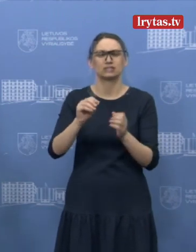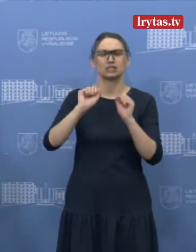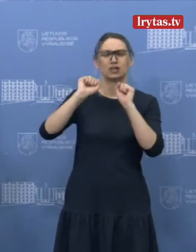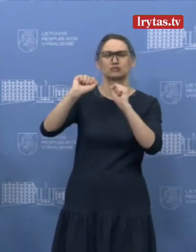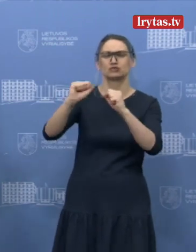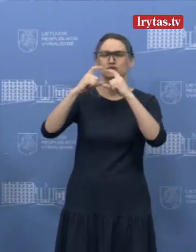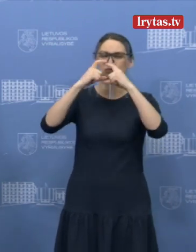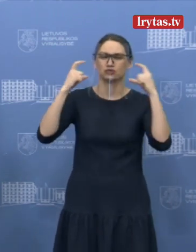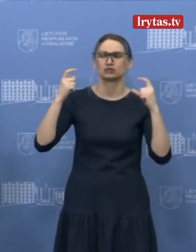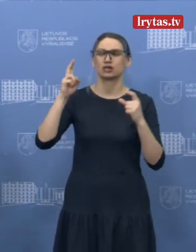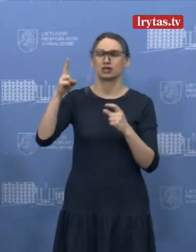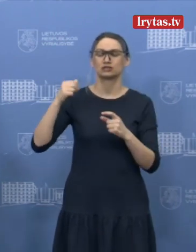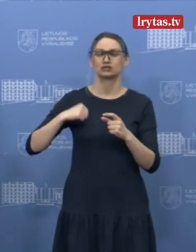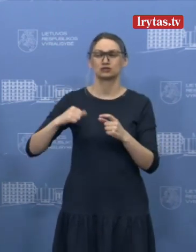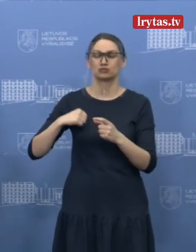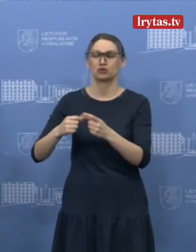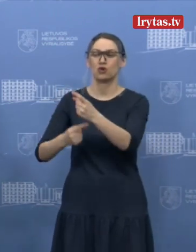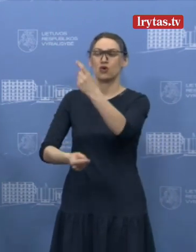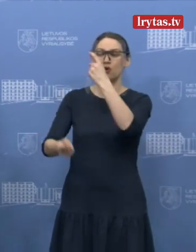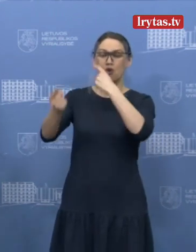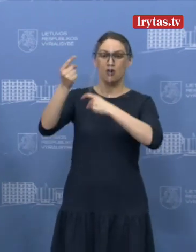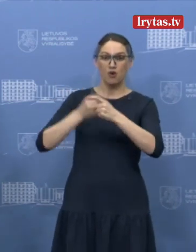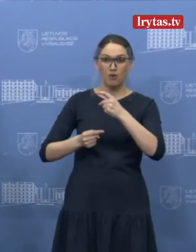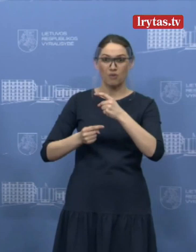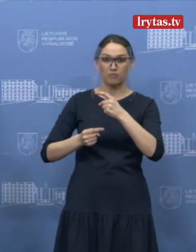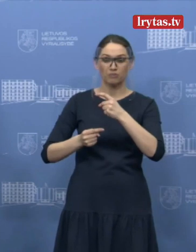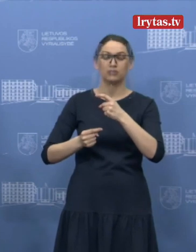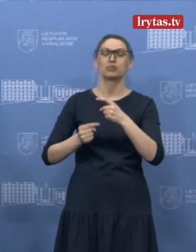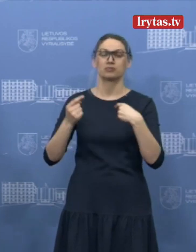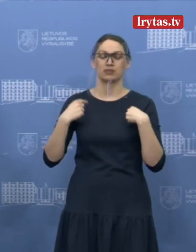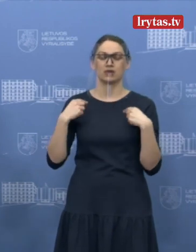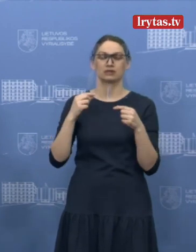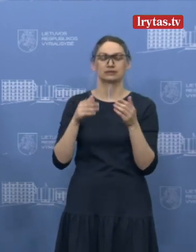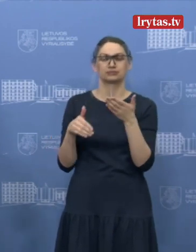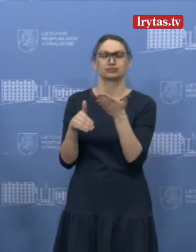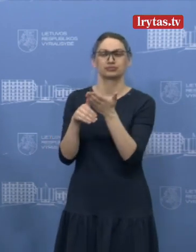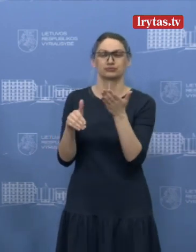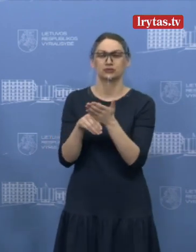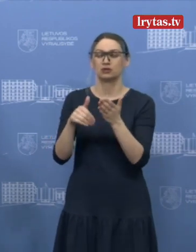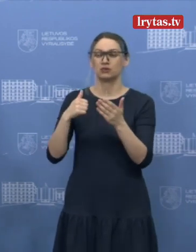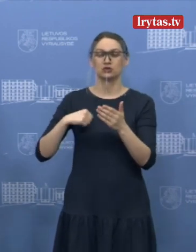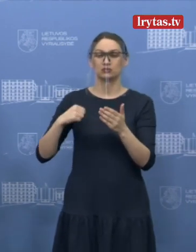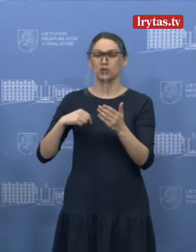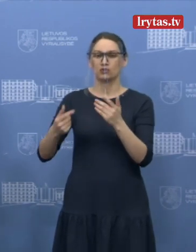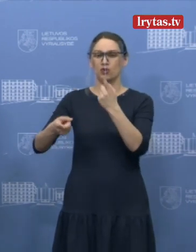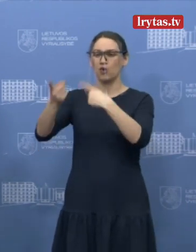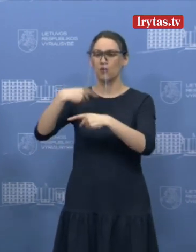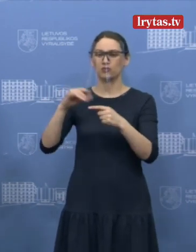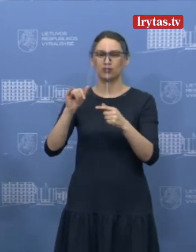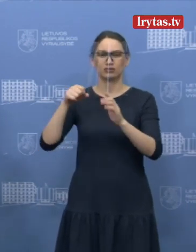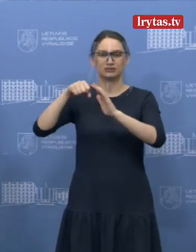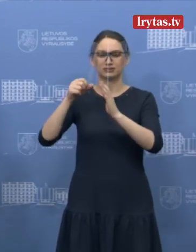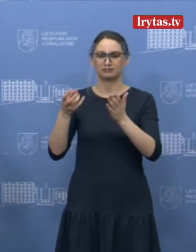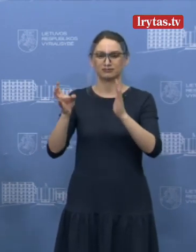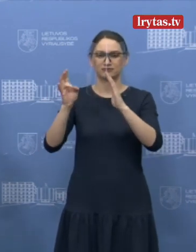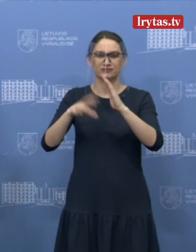žmonių apgyvendinimui ten, kur apgyvendinti įpareigoja savivaldybė, kai žmogus neturi savizolacijos būsto. Tai šiai